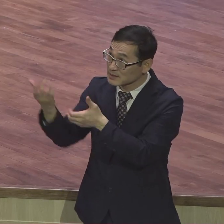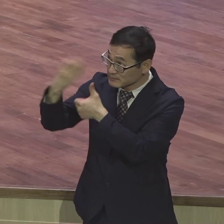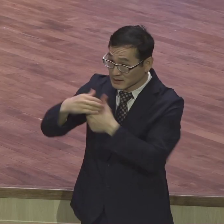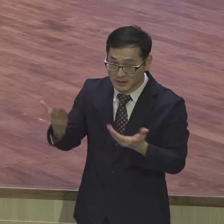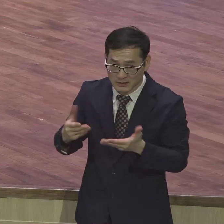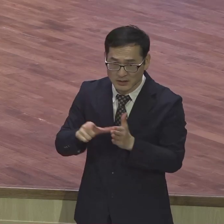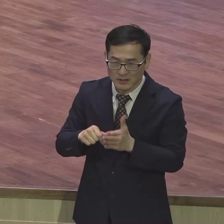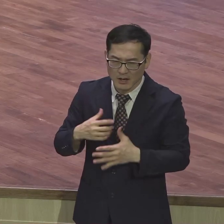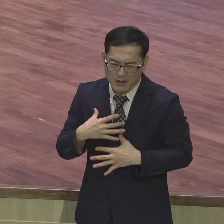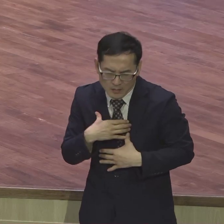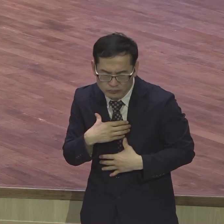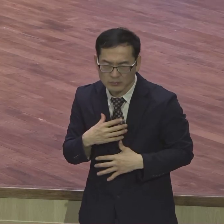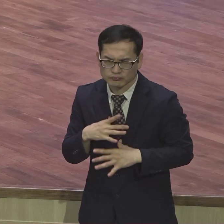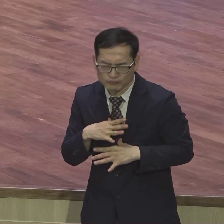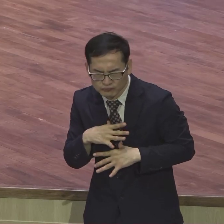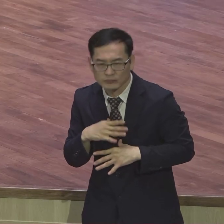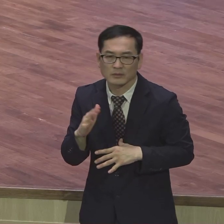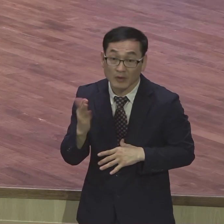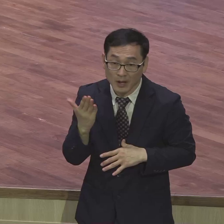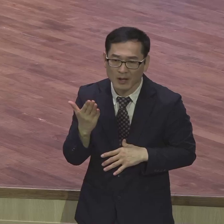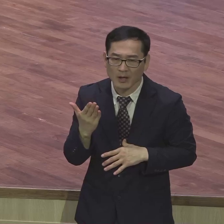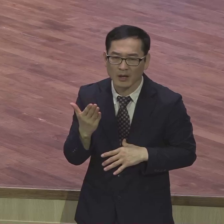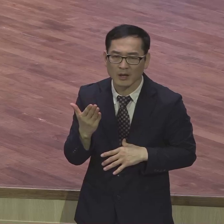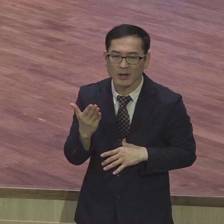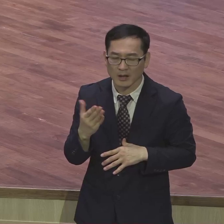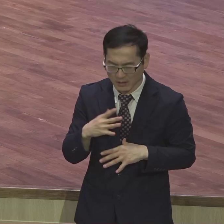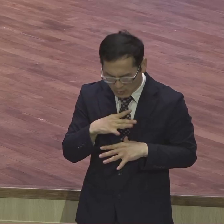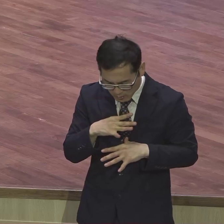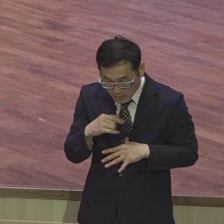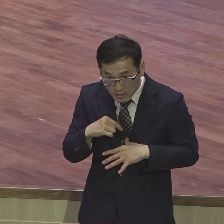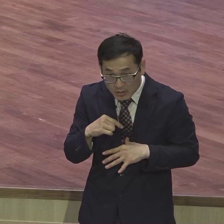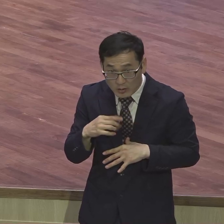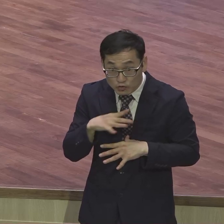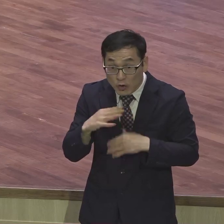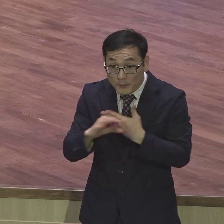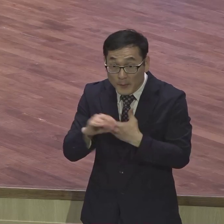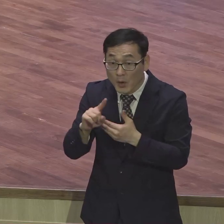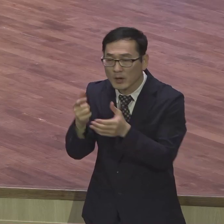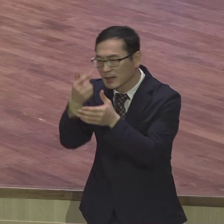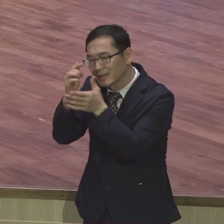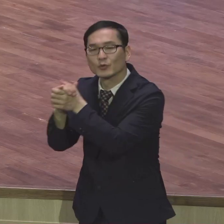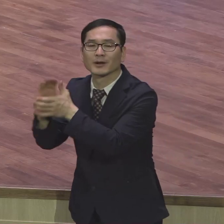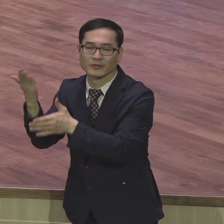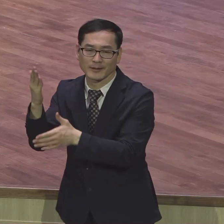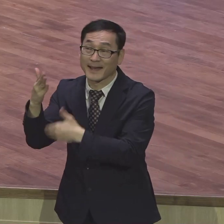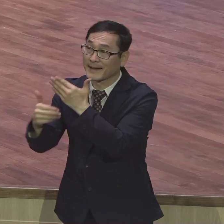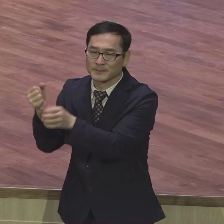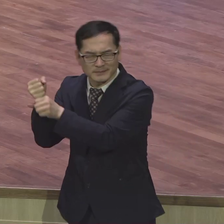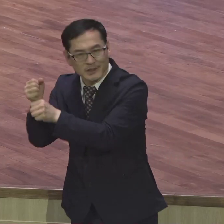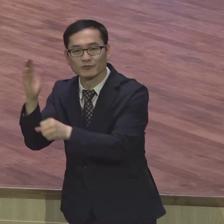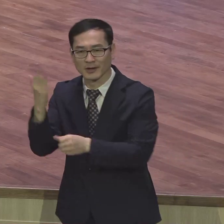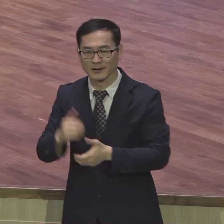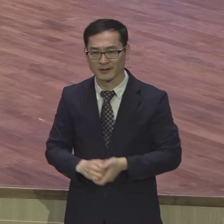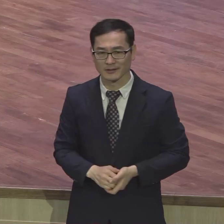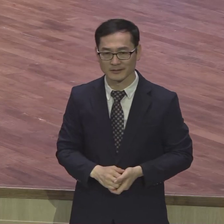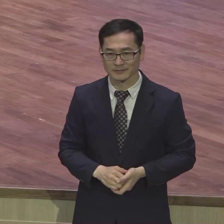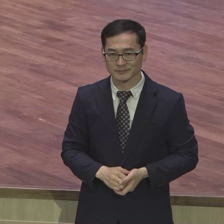그래야 기도하게 되죠 그래야 하나님의 능력을 의지하지요 저도 그렇습니다 오늘부터 하나님이요